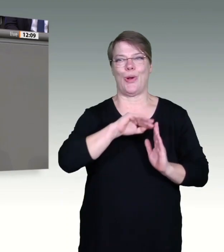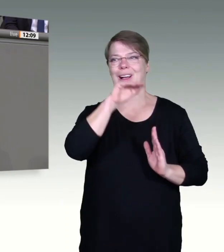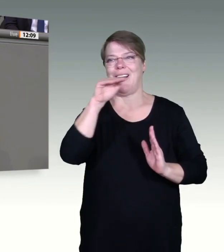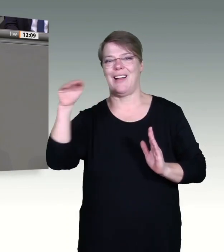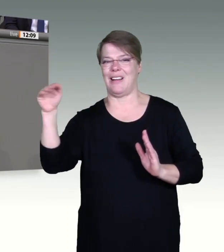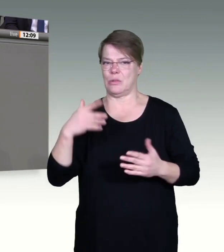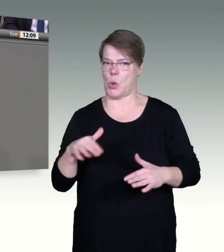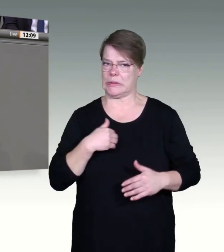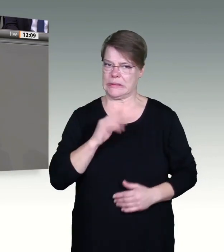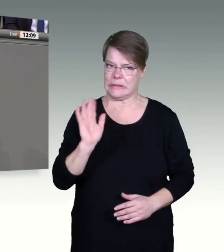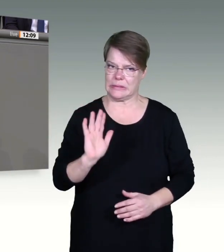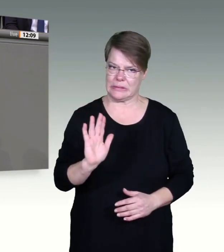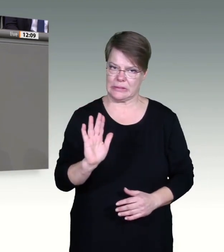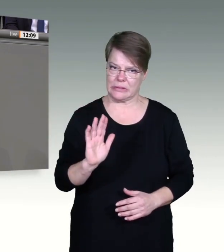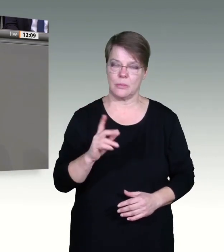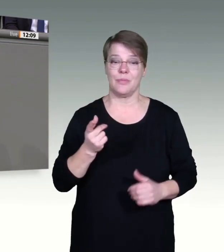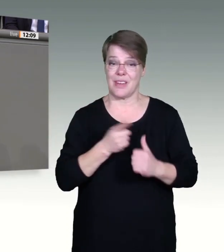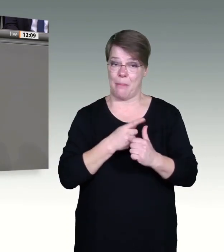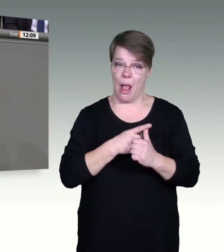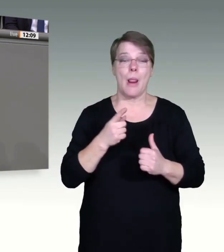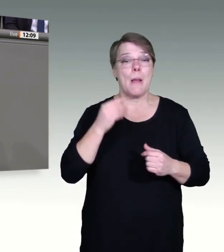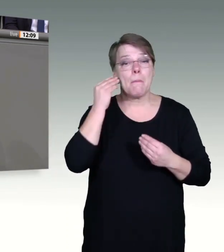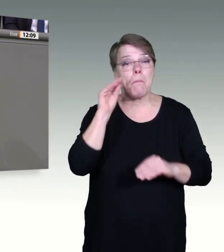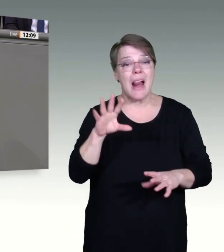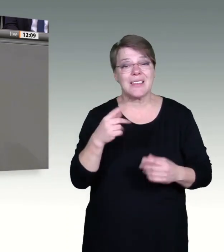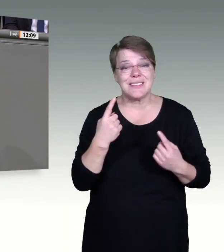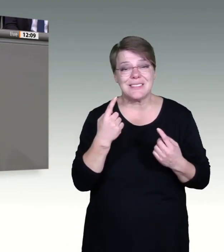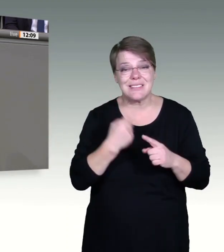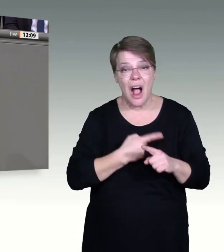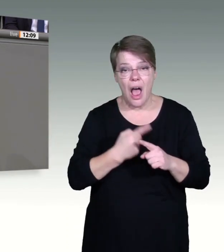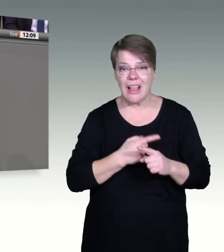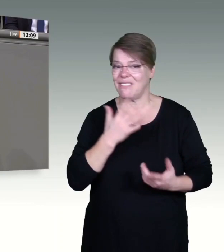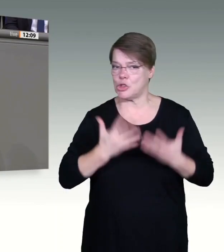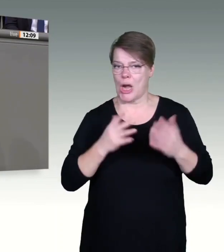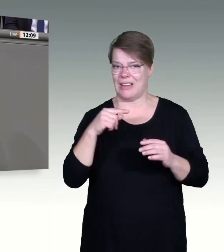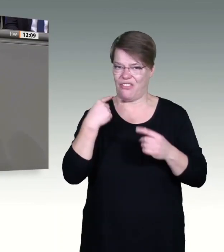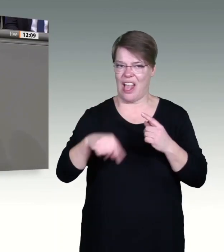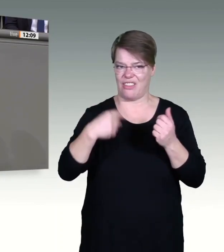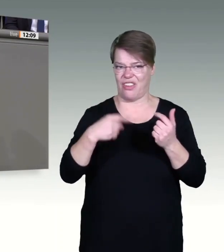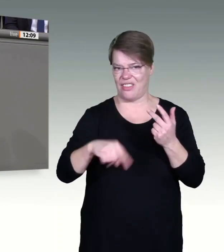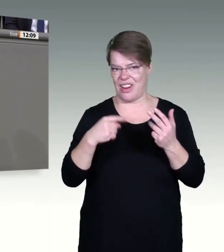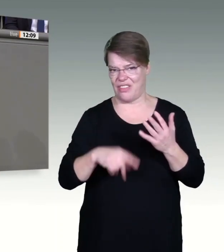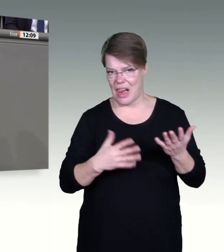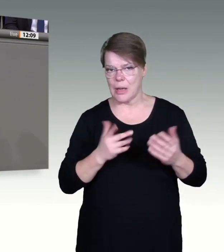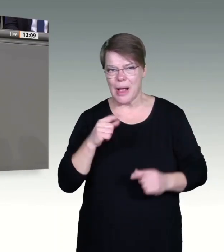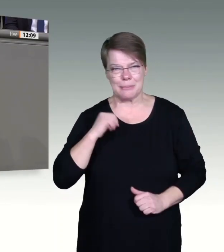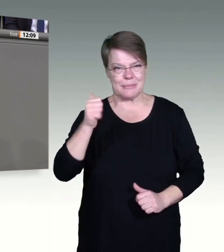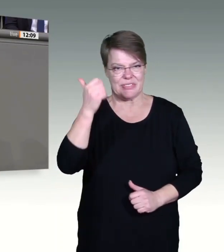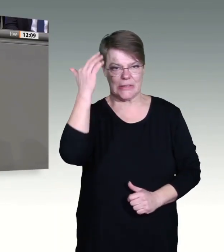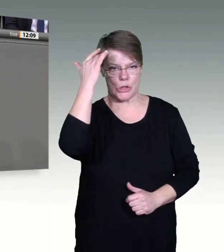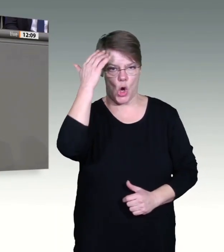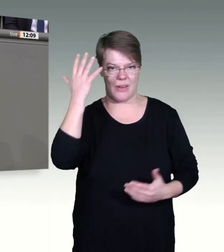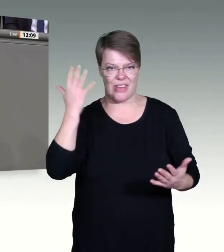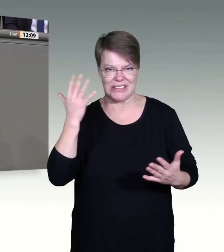und Ministerpräsidenten sich jüngst darauf verständigt haben, die ihnen zur Verfügung stehenden Mitteln wie 2G, 3G,